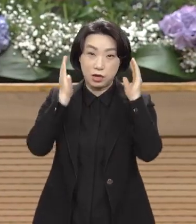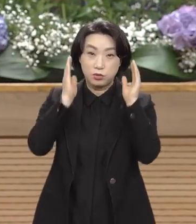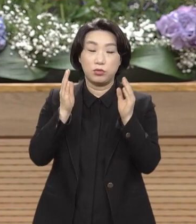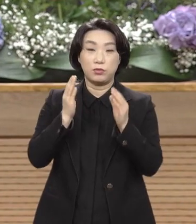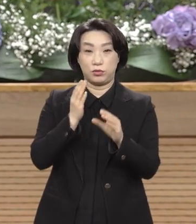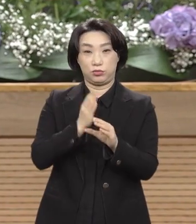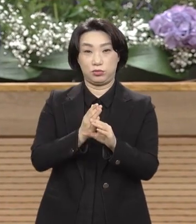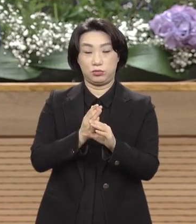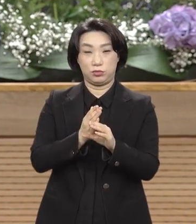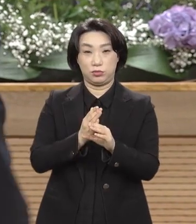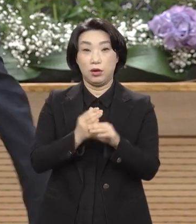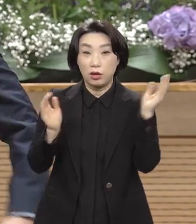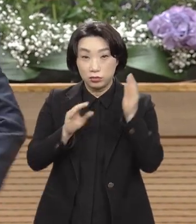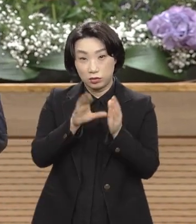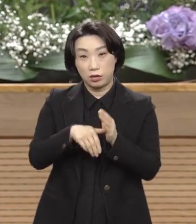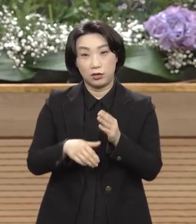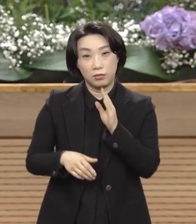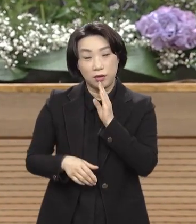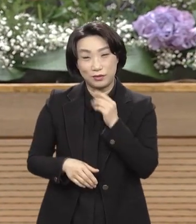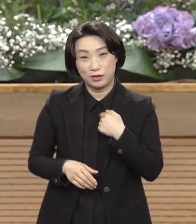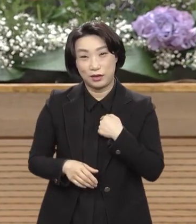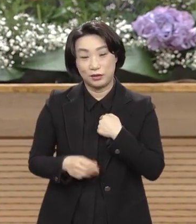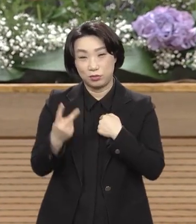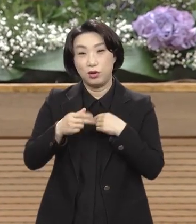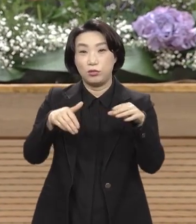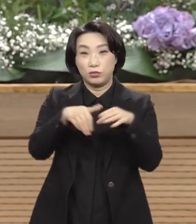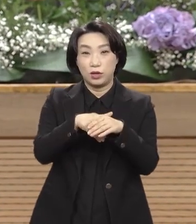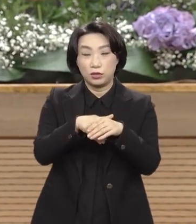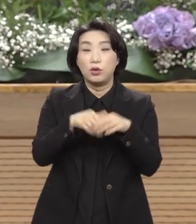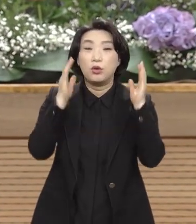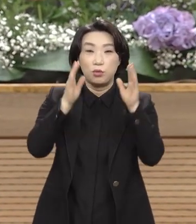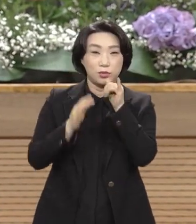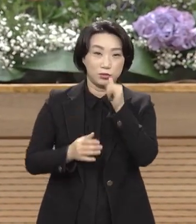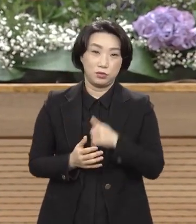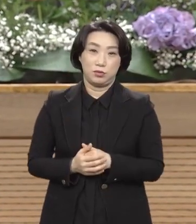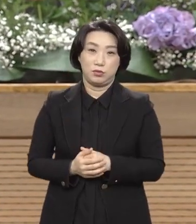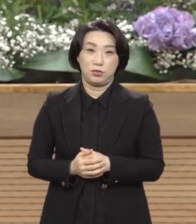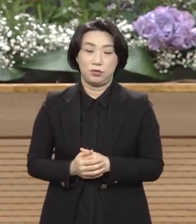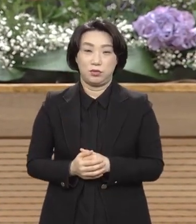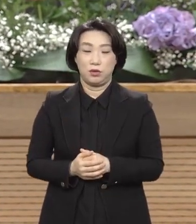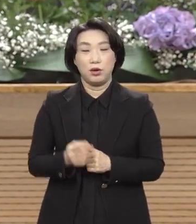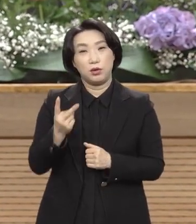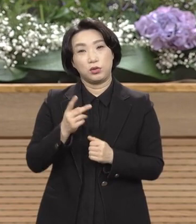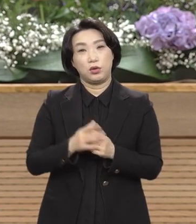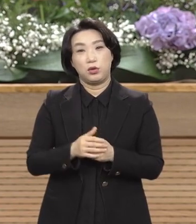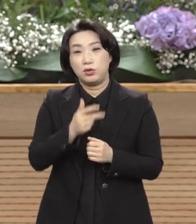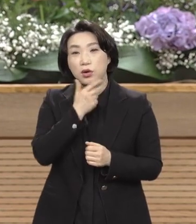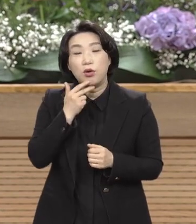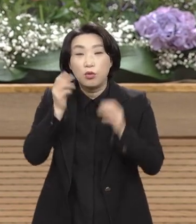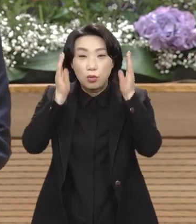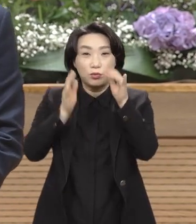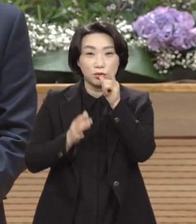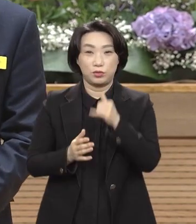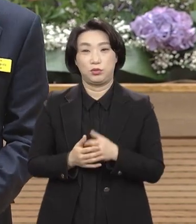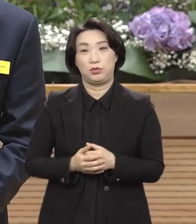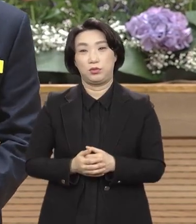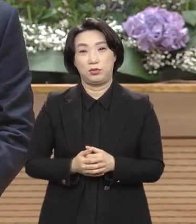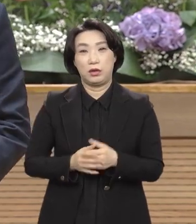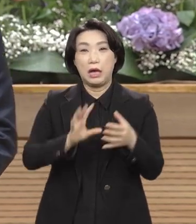그랬어. 그리고 문학도 했어. 그리고 영어 공부도 했어. 헬라어 공부도